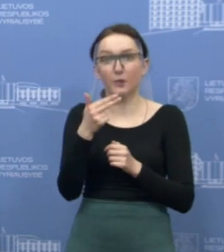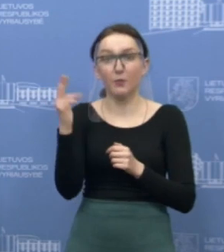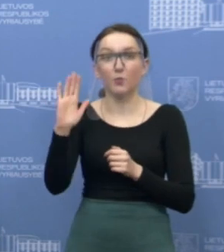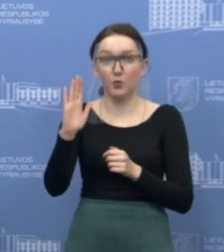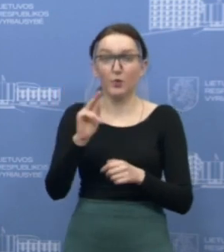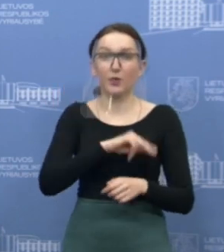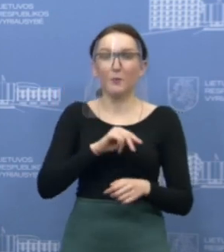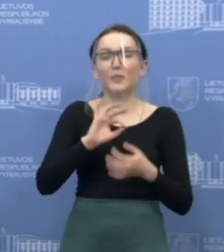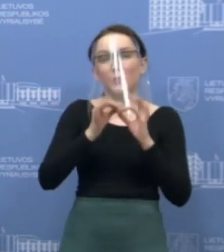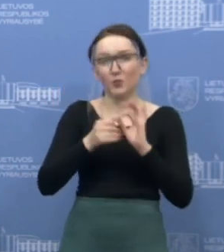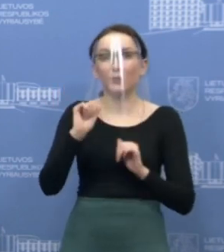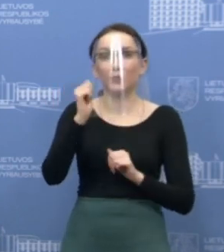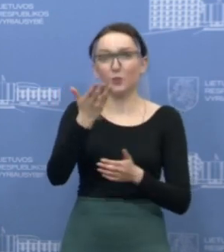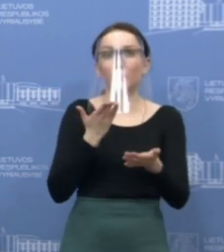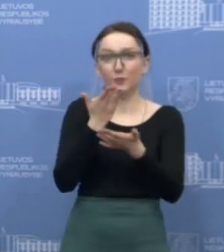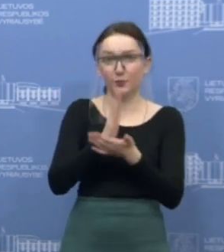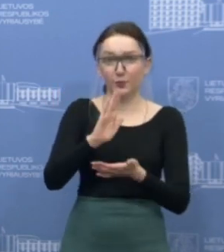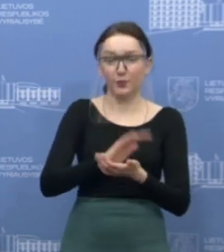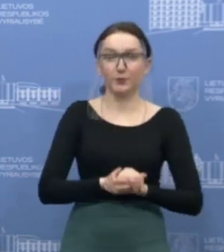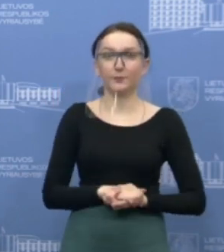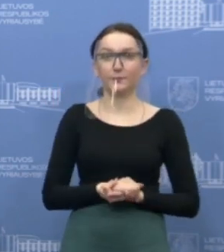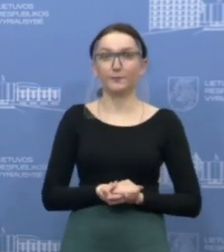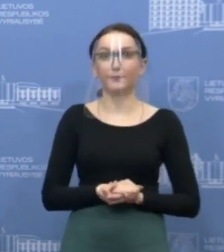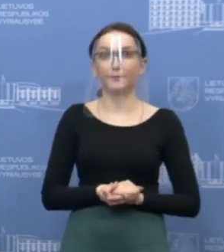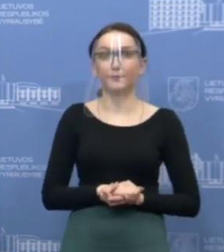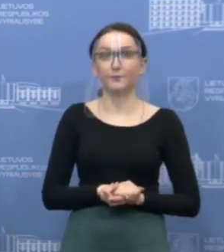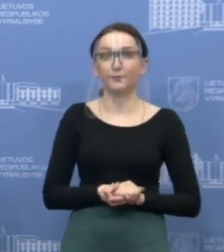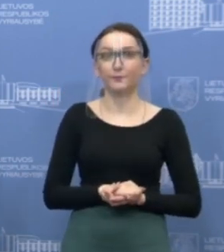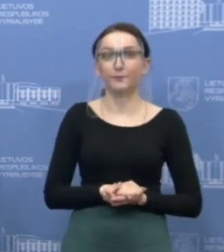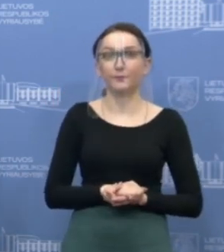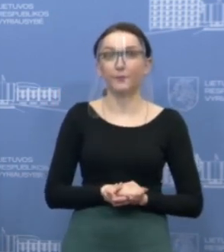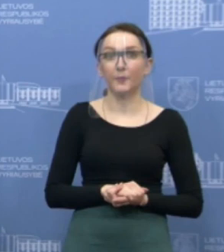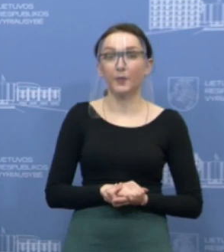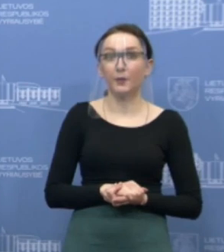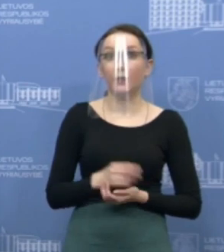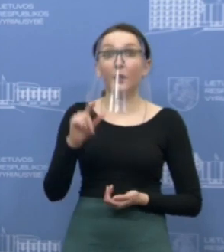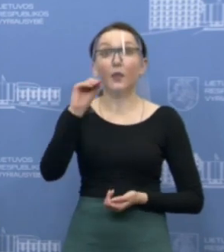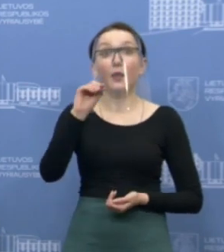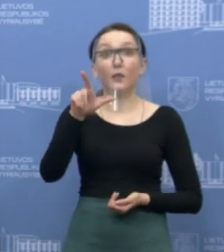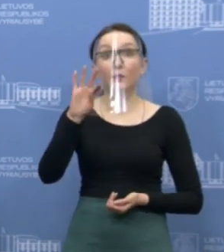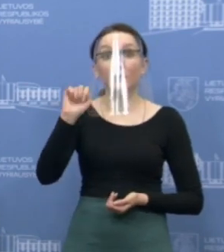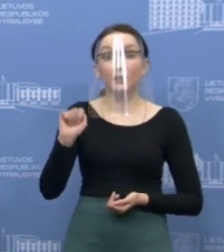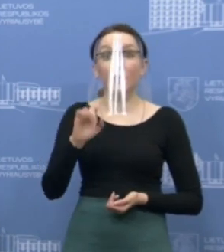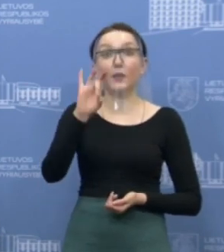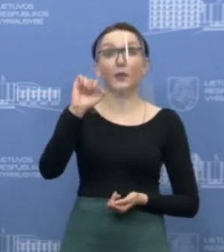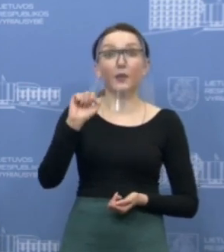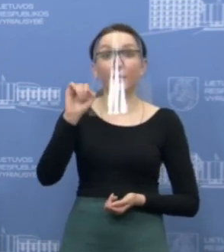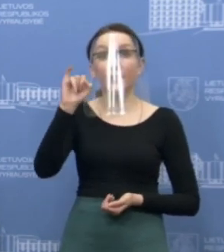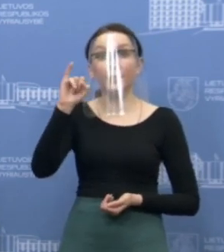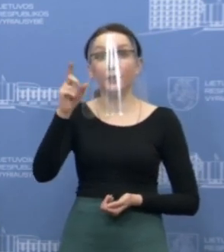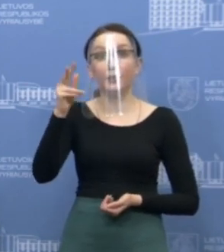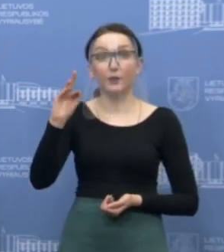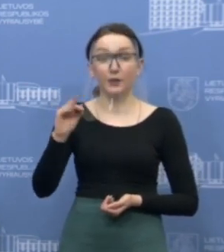sakau, detalės bus rytoj, kai bus iš tikrųjų priimti galutiniai sprendimai. Taip, Elta, gailia, prašau, jūsų klausimas.